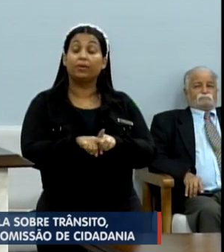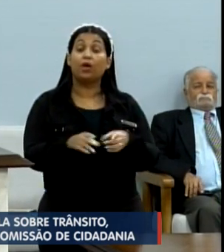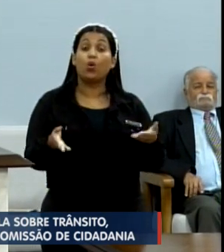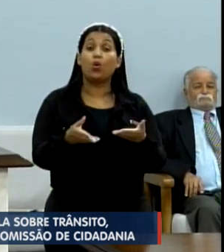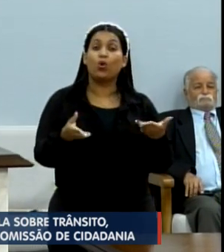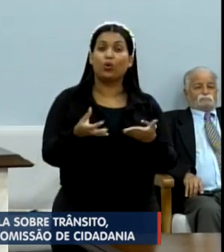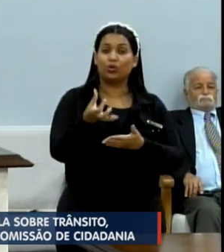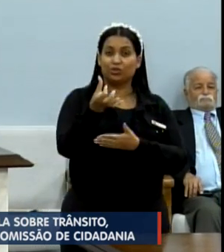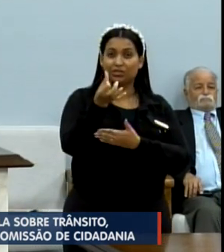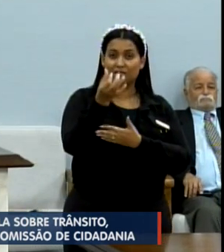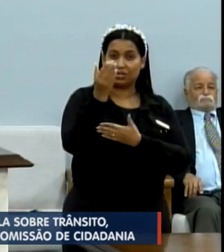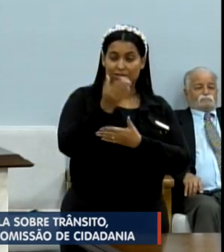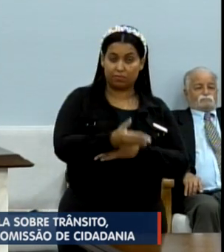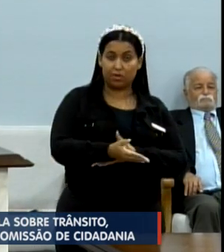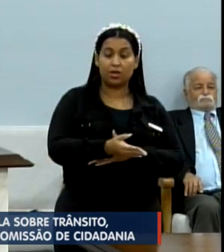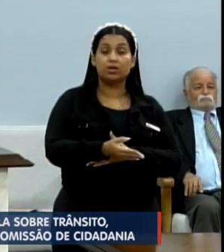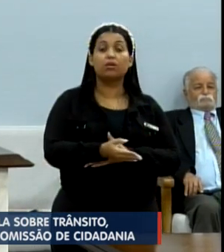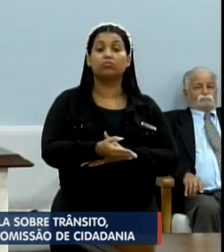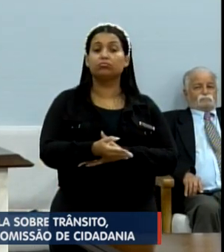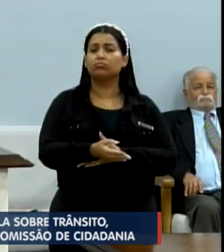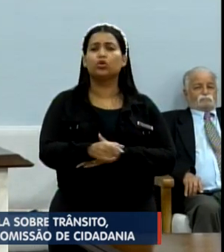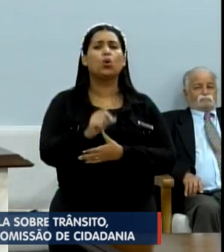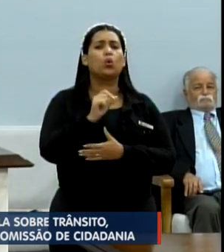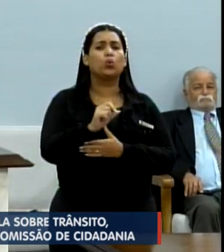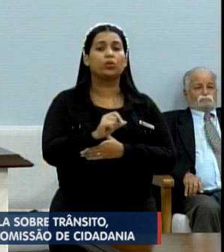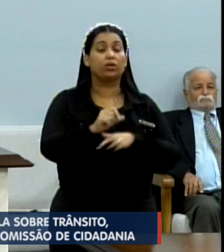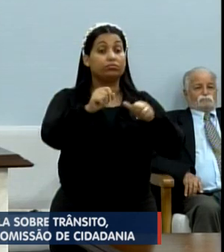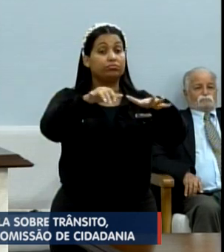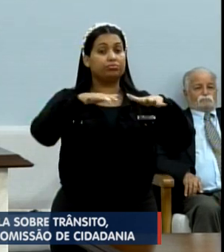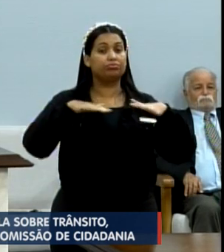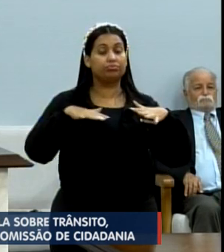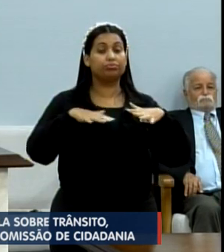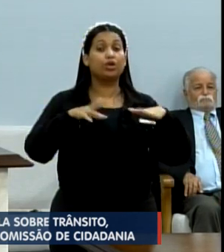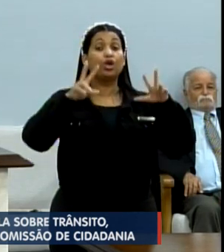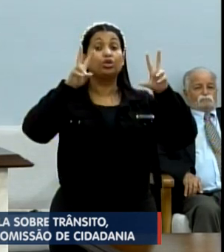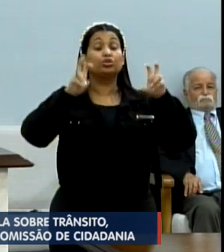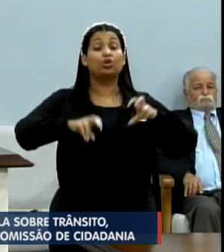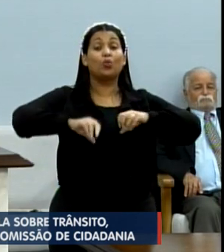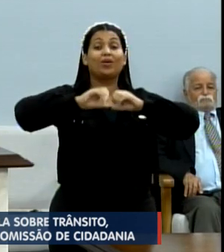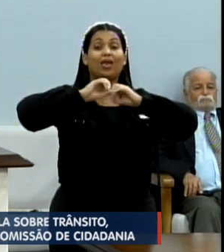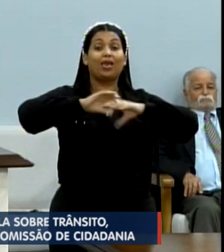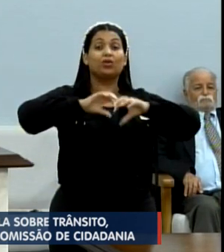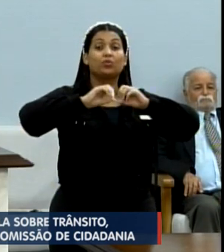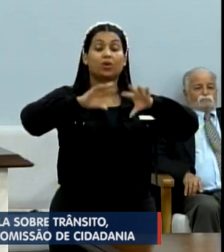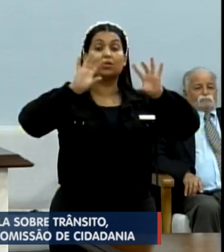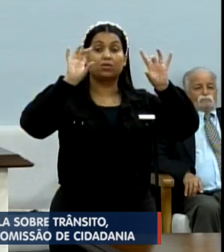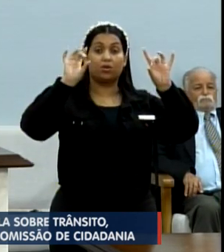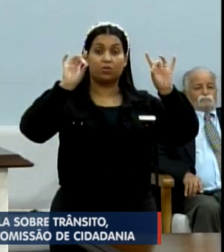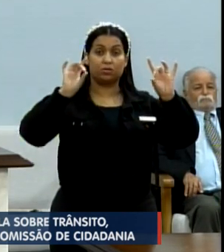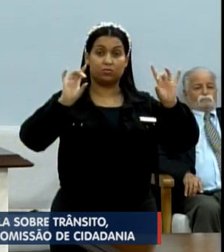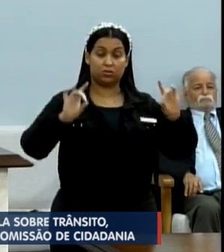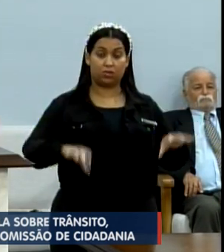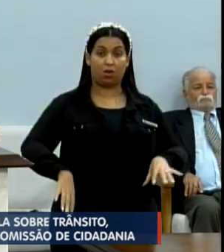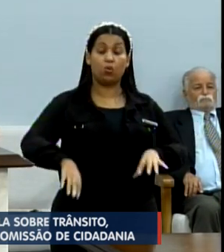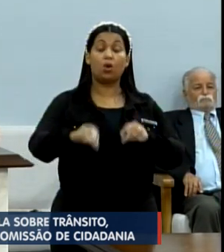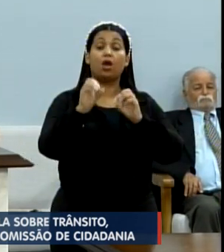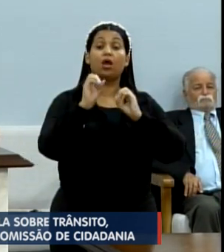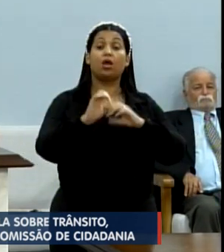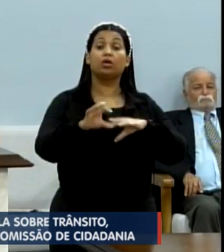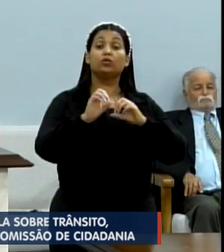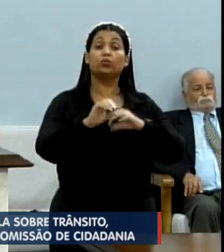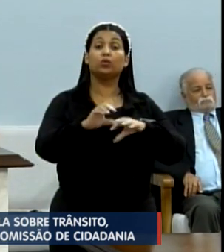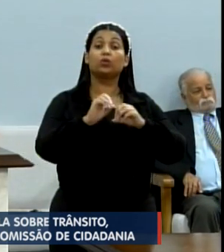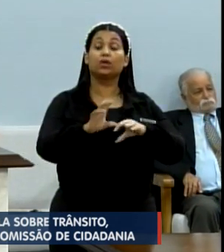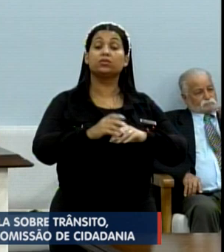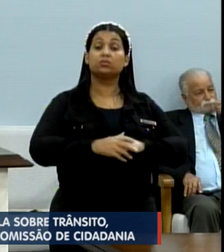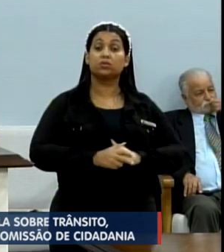18h30, uma audiência pública para tratar do tema educação especial. Educação é